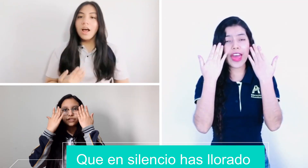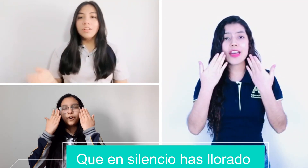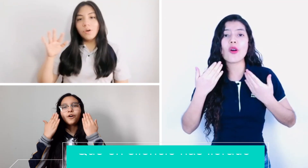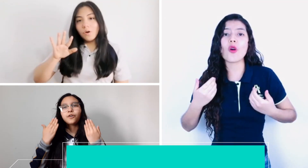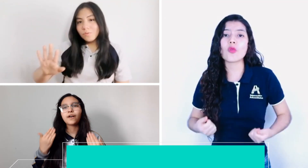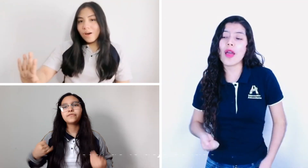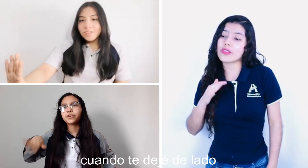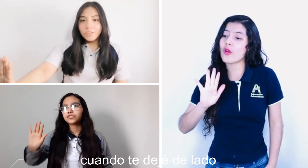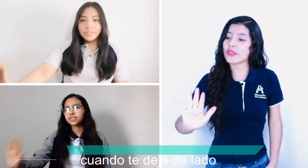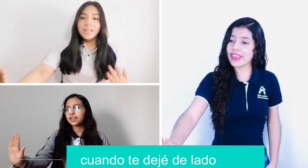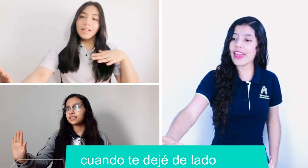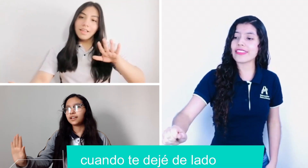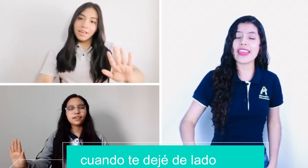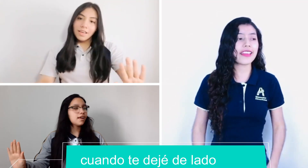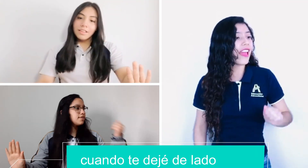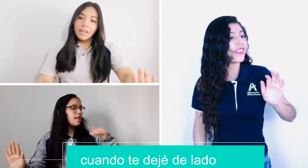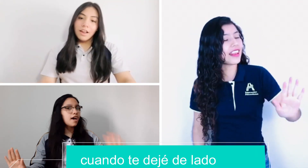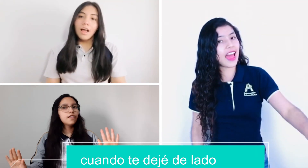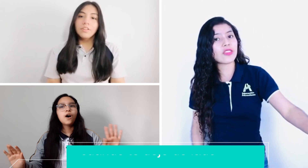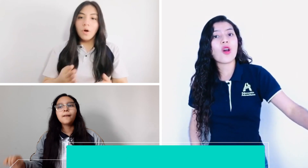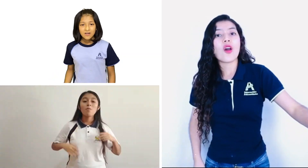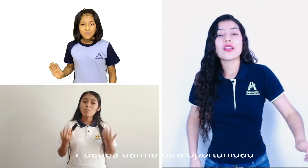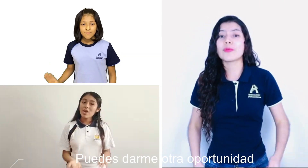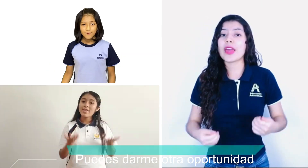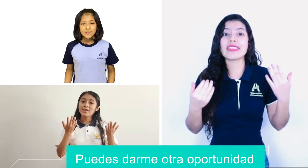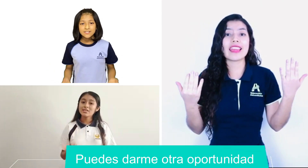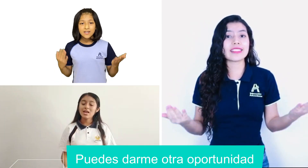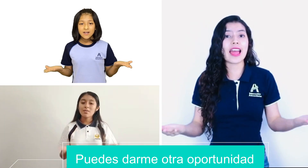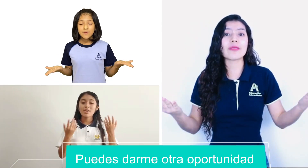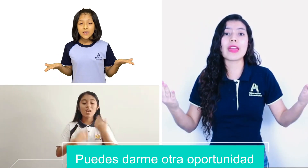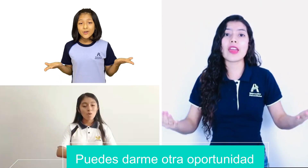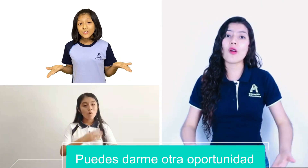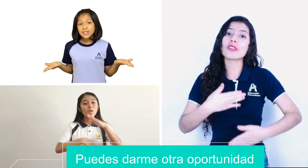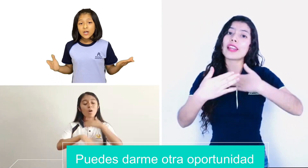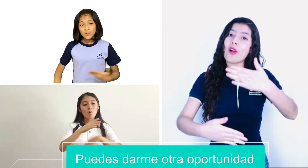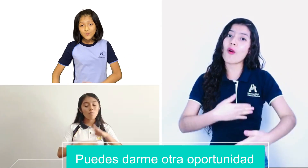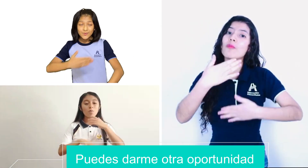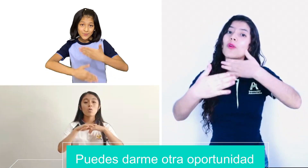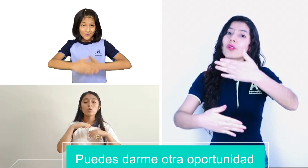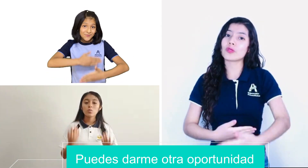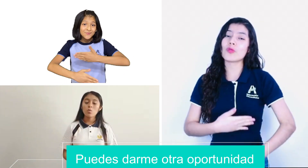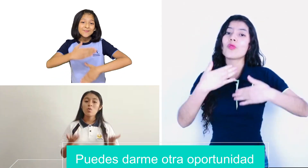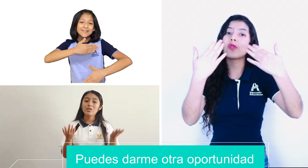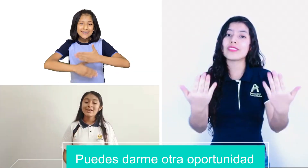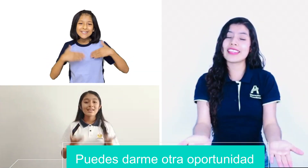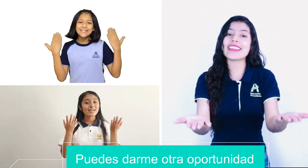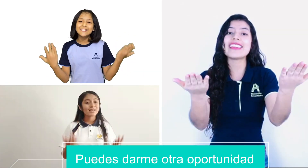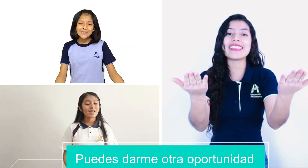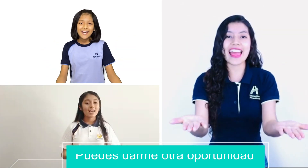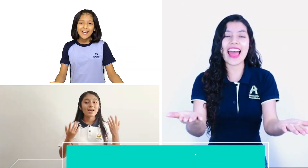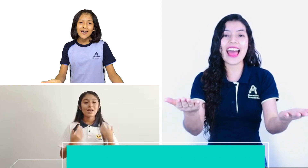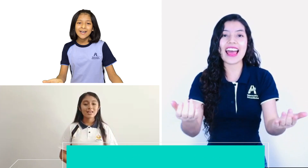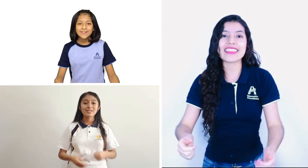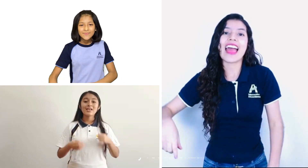has llorado cuando te dejé de lado Puedes darme otra oportunidad